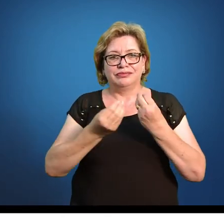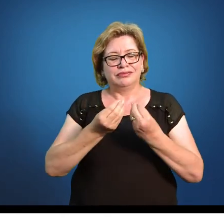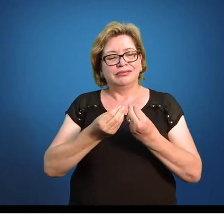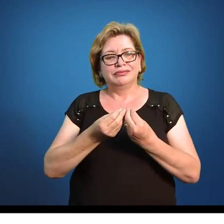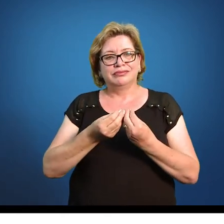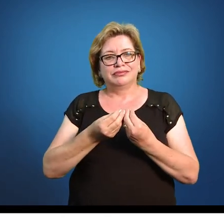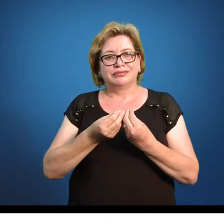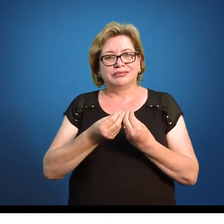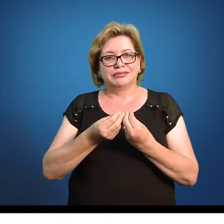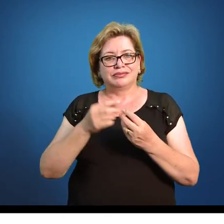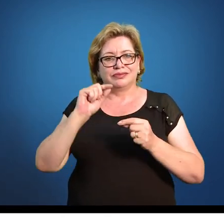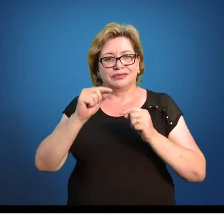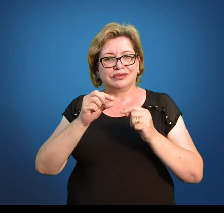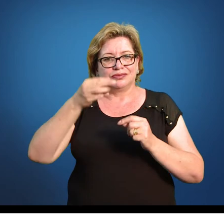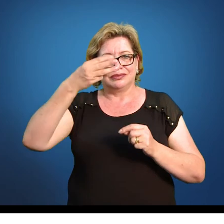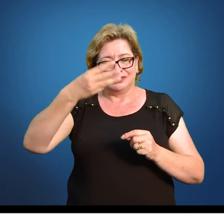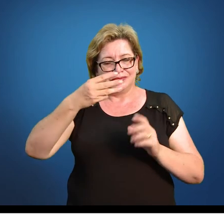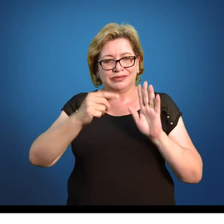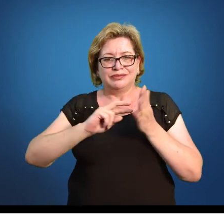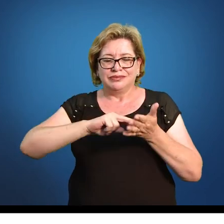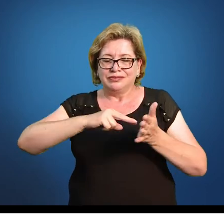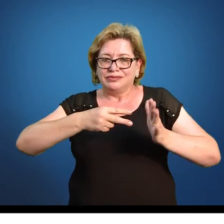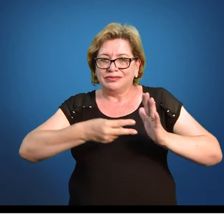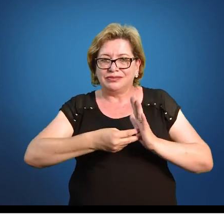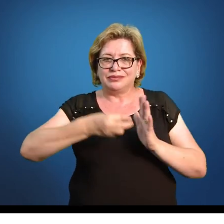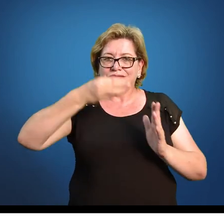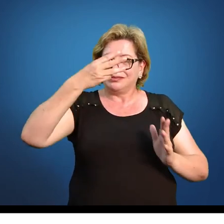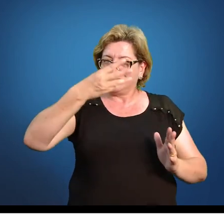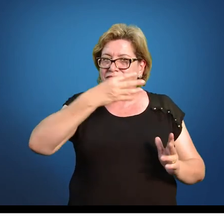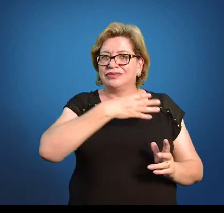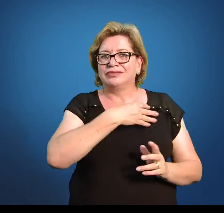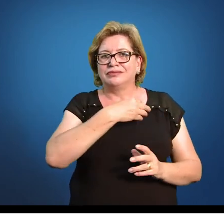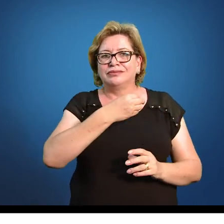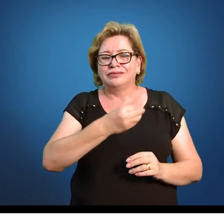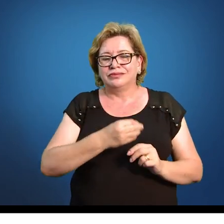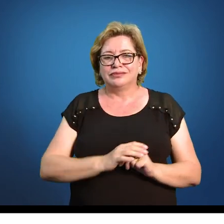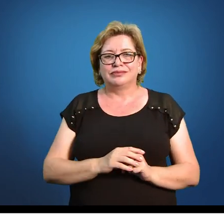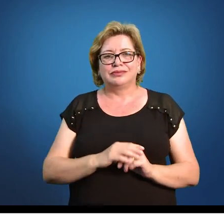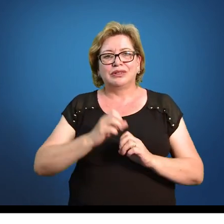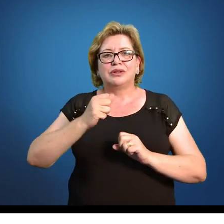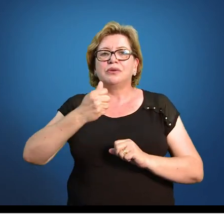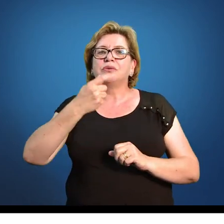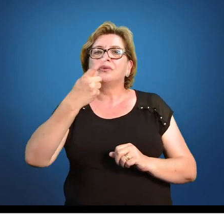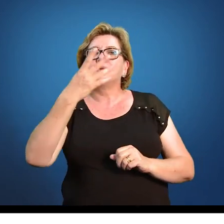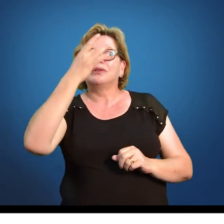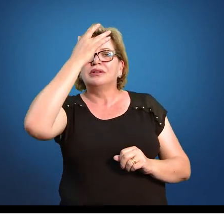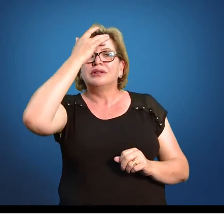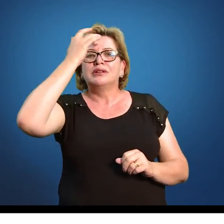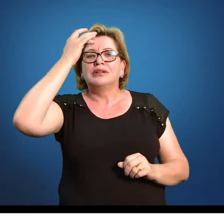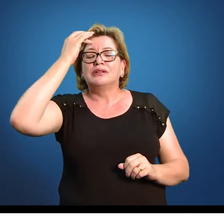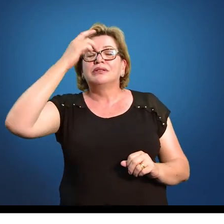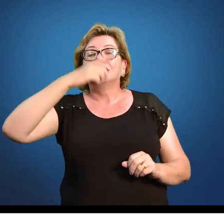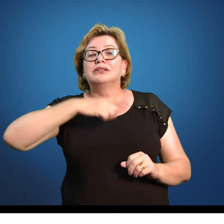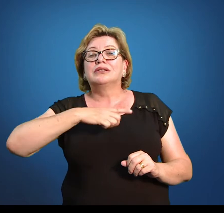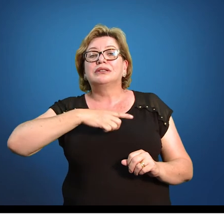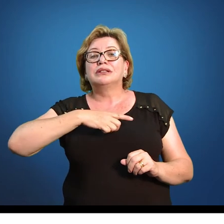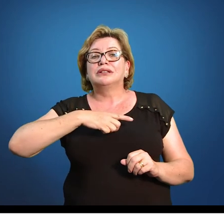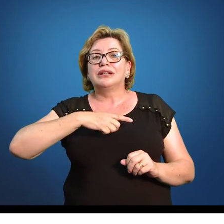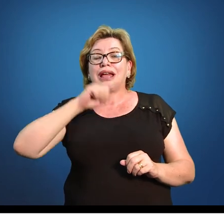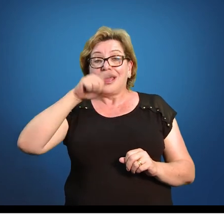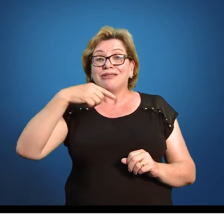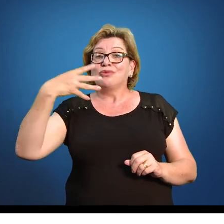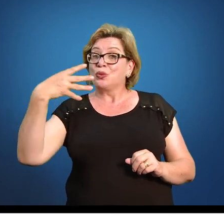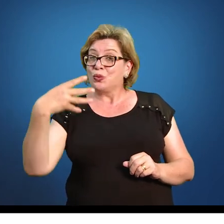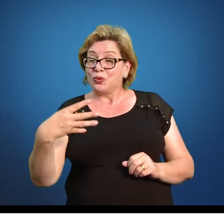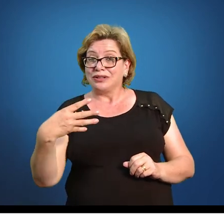Então, o três quer dizer três filhos. Quantas pessoas, no total, têm três filhos? Quatro.